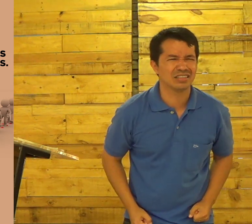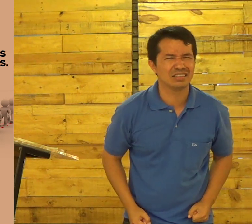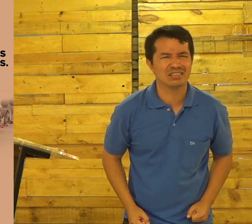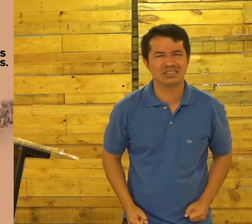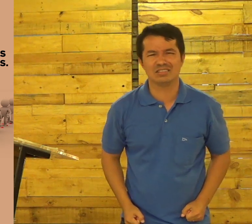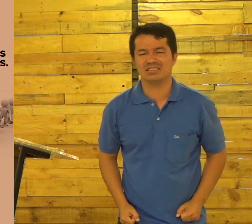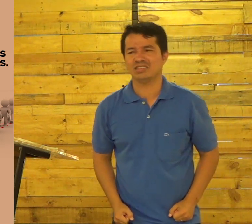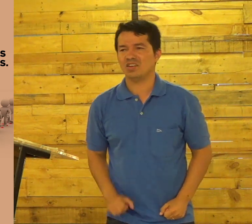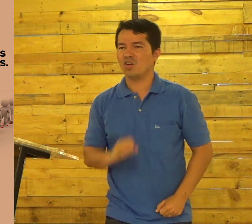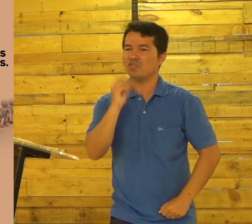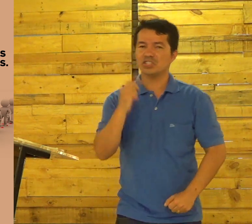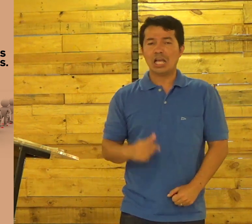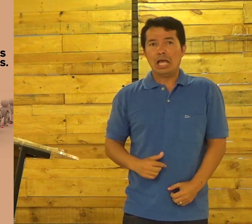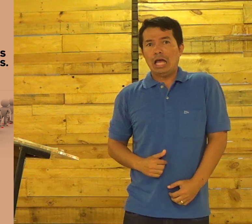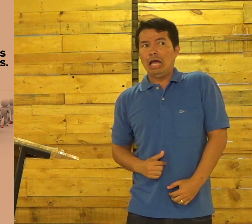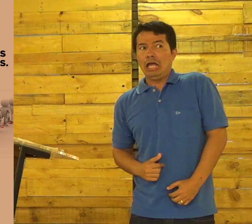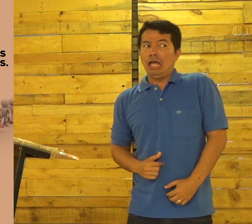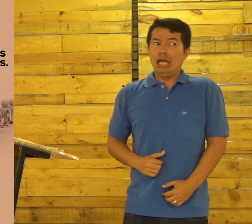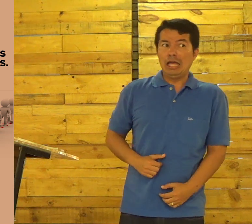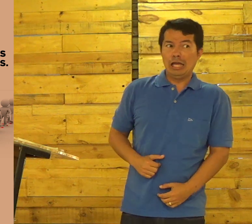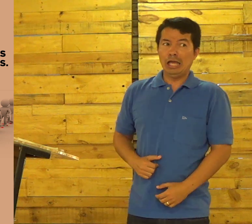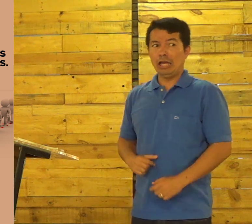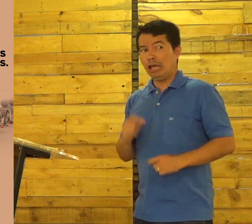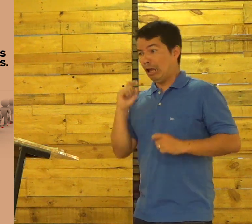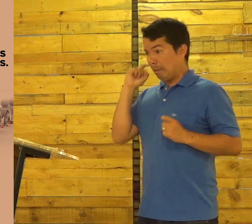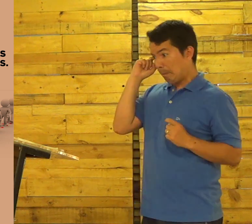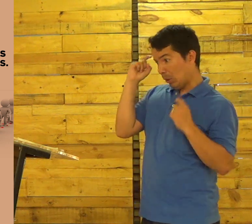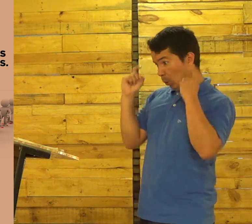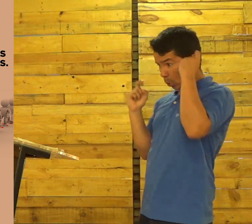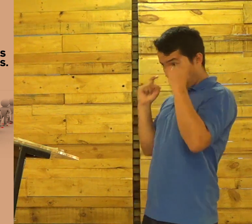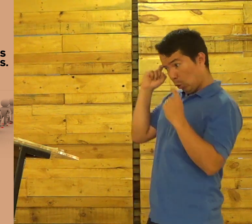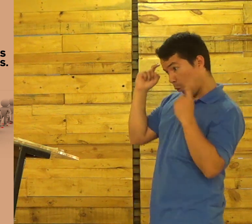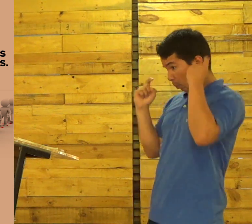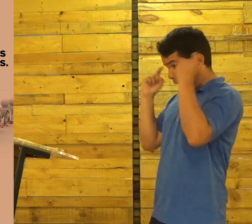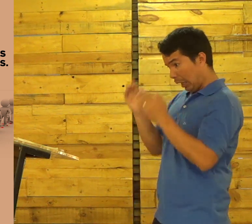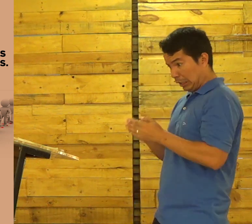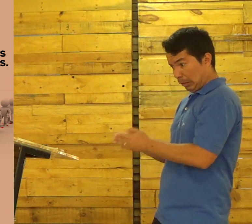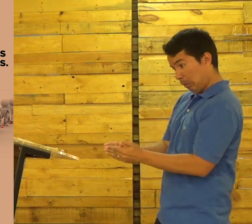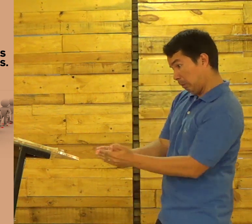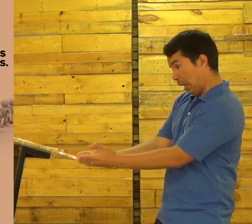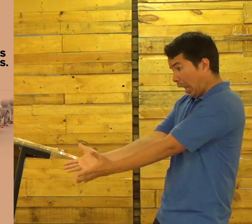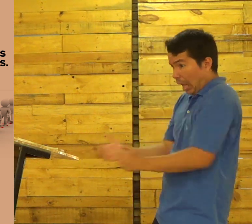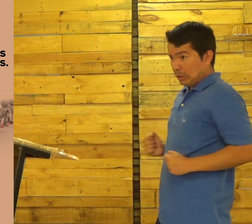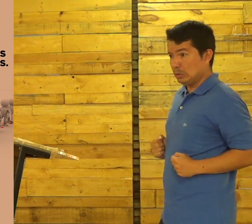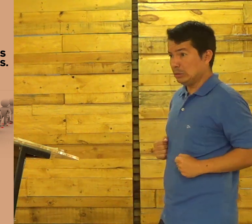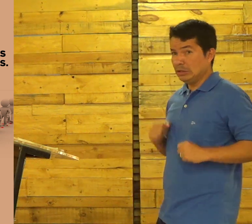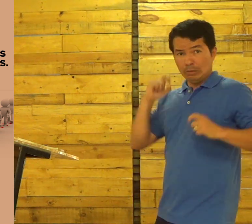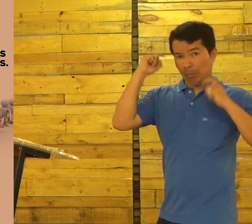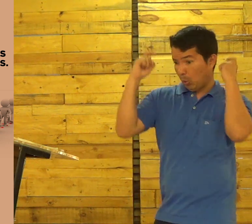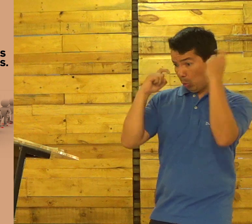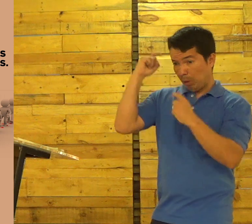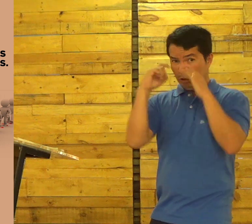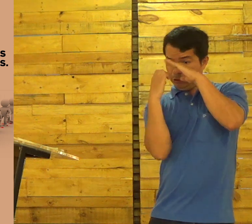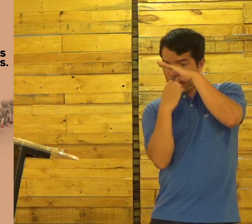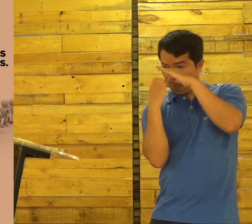Aceita? Ou você Está aí Pensando Sinto Preocupado Com meu barco Com a